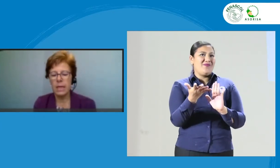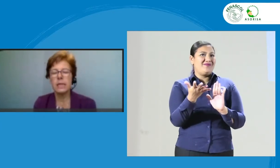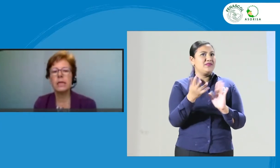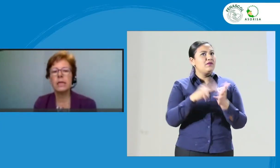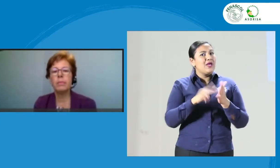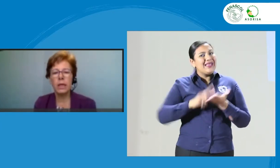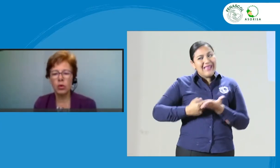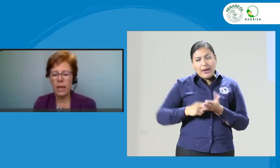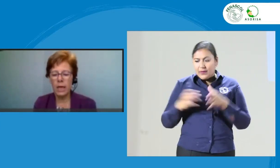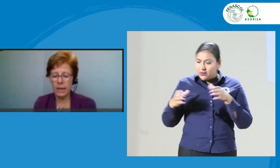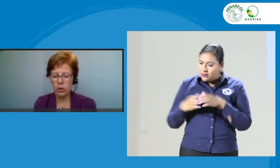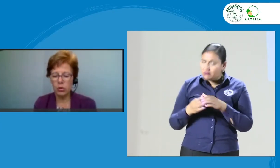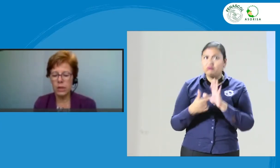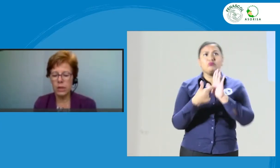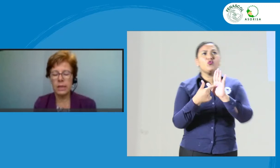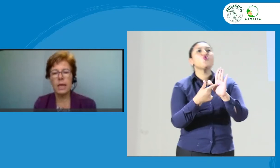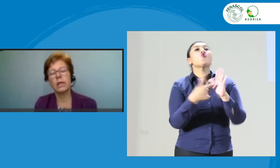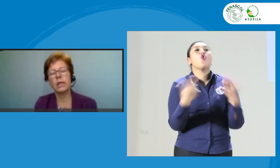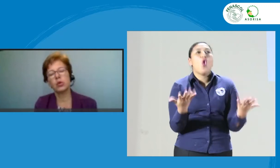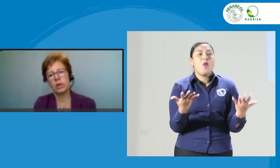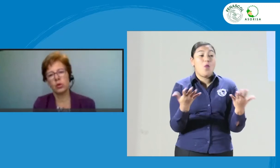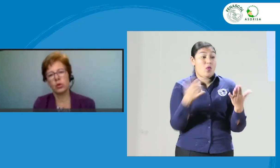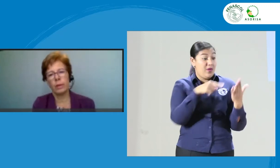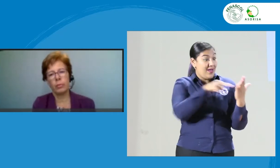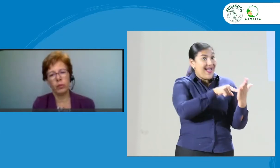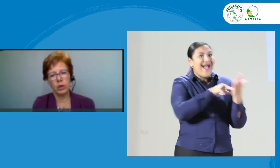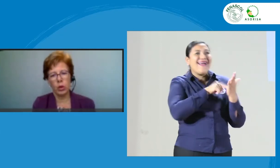sirviéndole a ellos de guía en su accionar profesional.